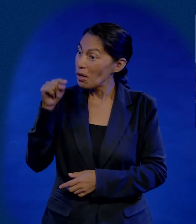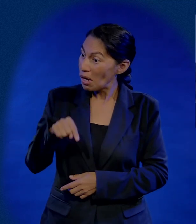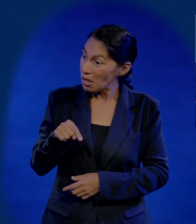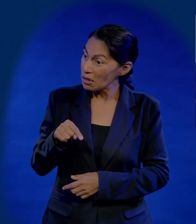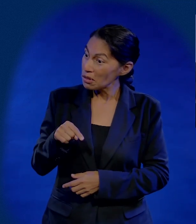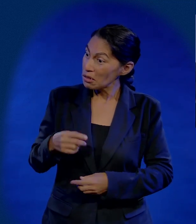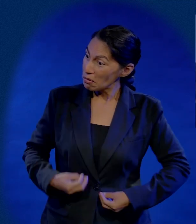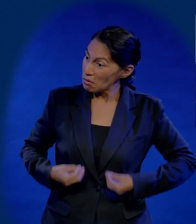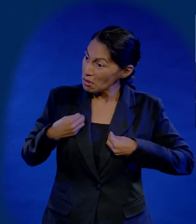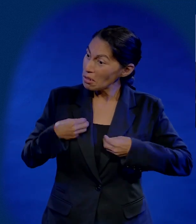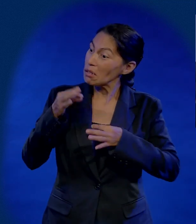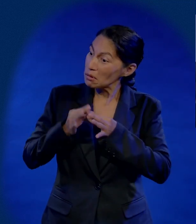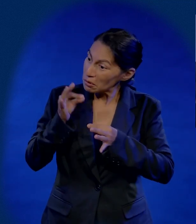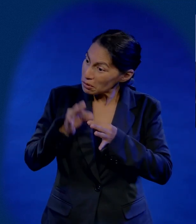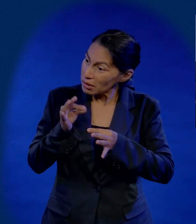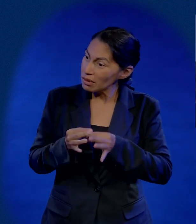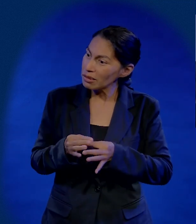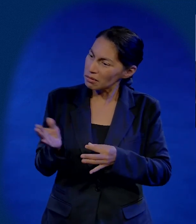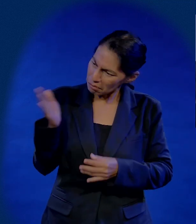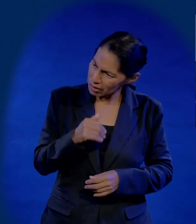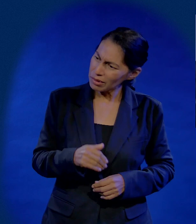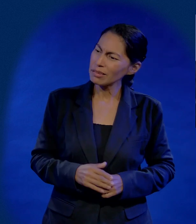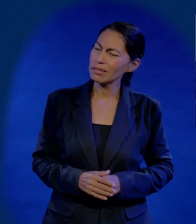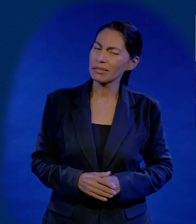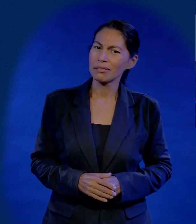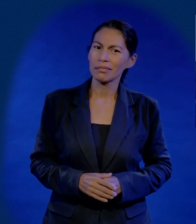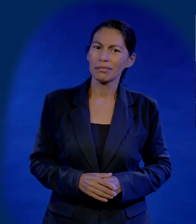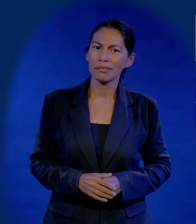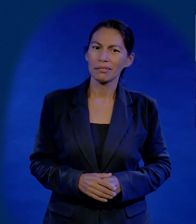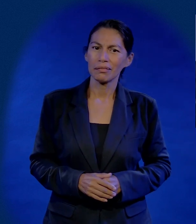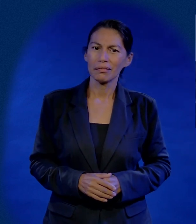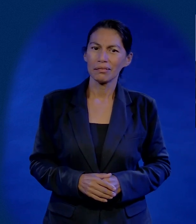No, esta vida es de perseverancia. A ver, ven.